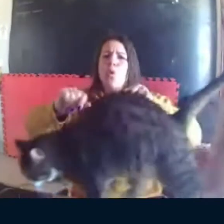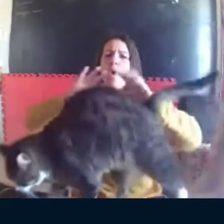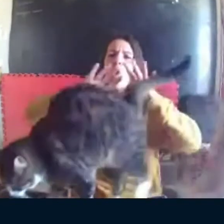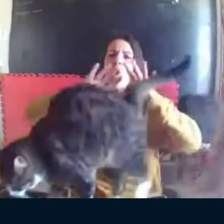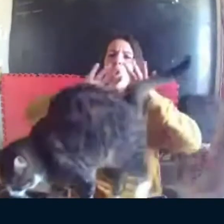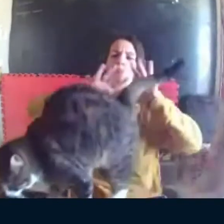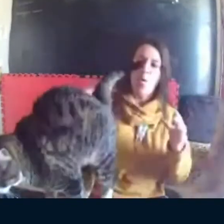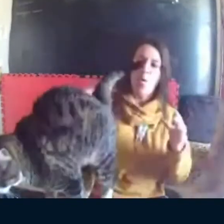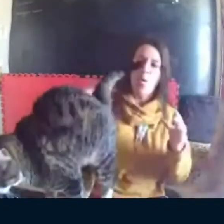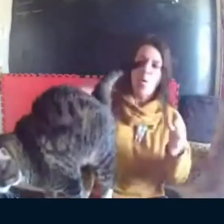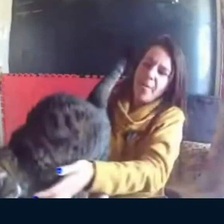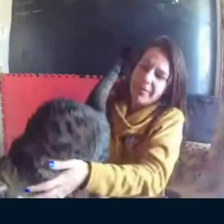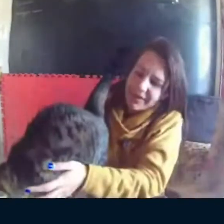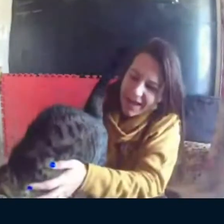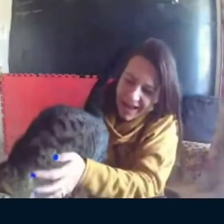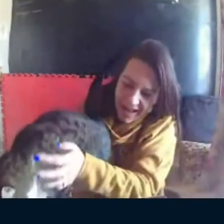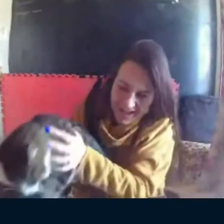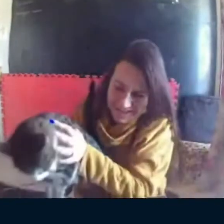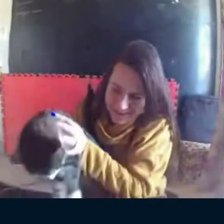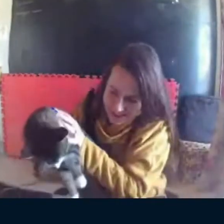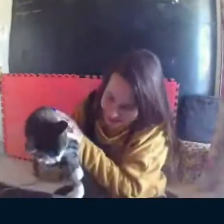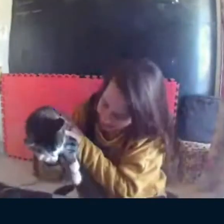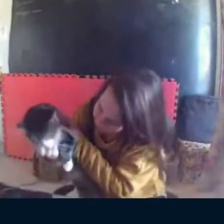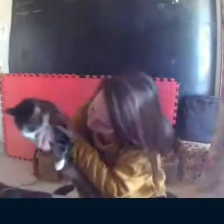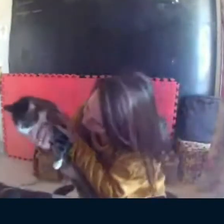A importância da música e tudo o que...